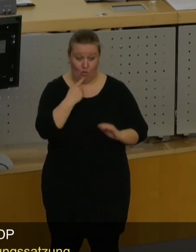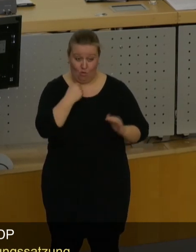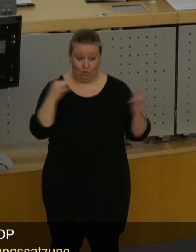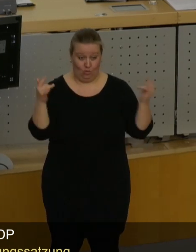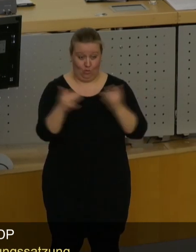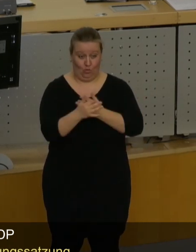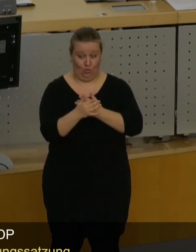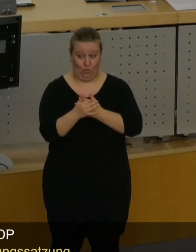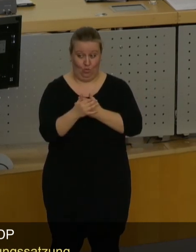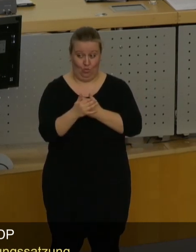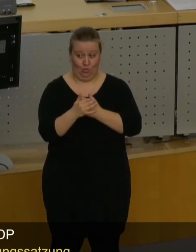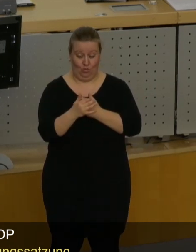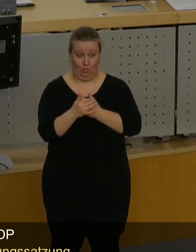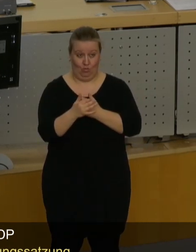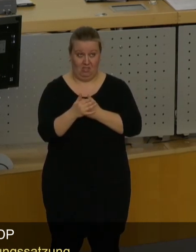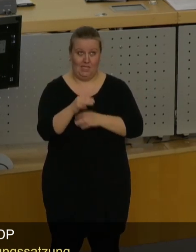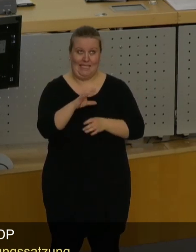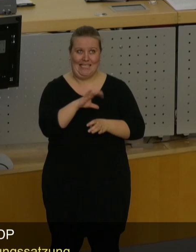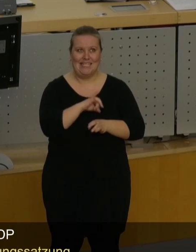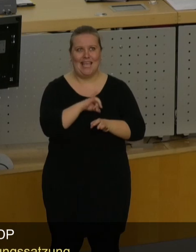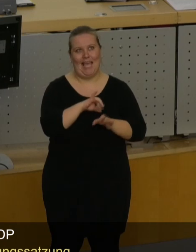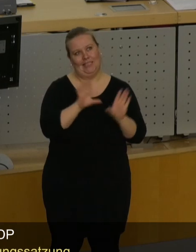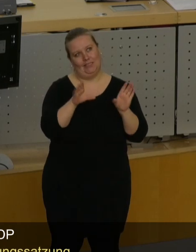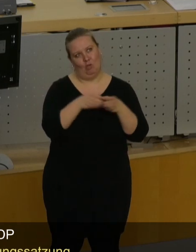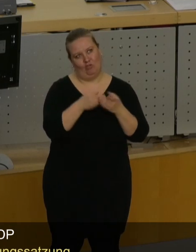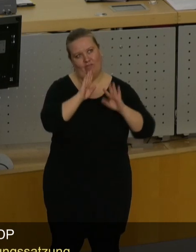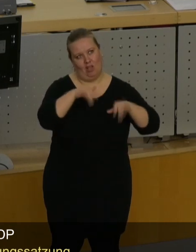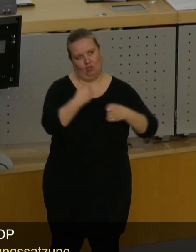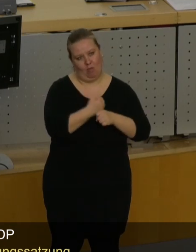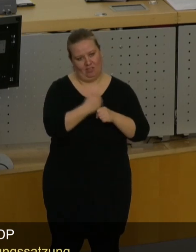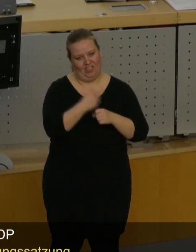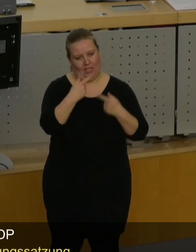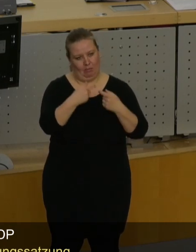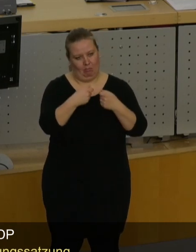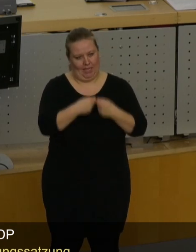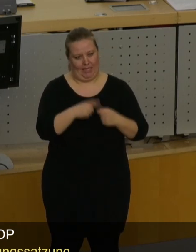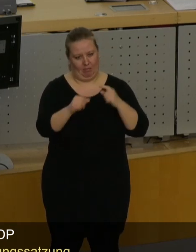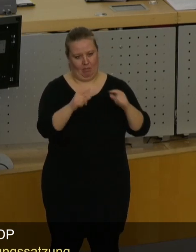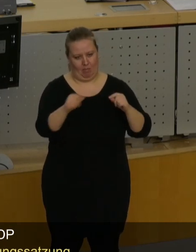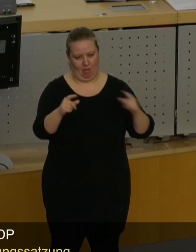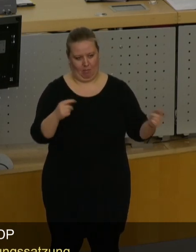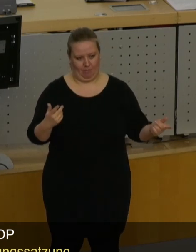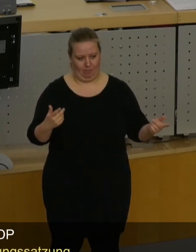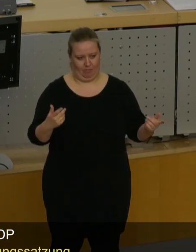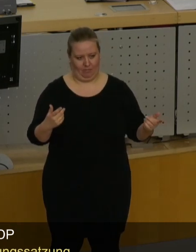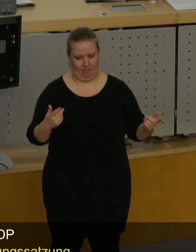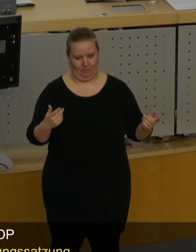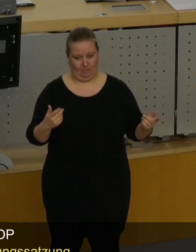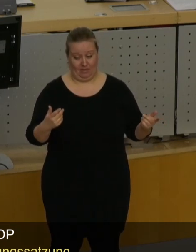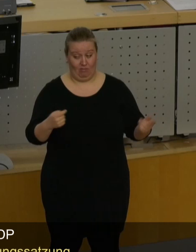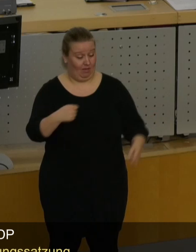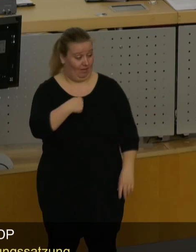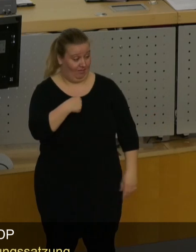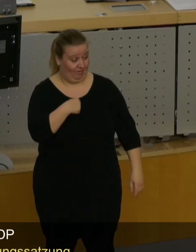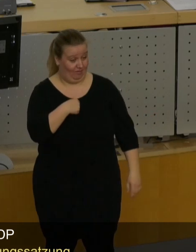-Interessengemeinschaft so falsch gemacht, dass Ihnen die Mitglieder weggelaufen sind. Weil was haben wir auf der anderen